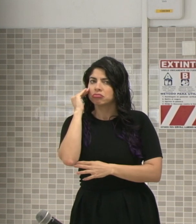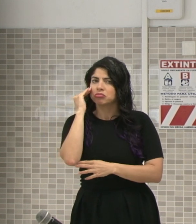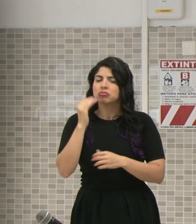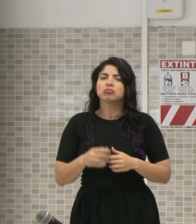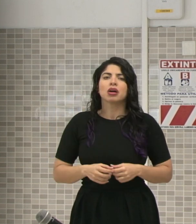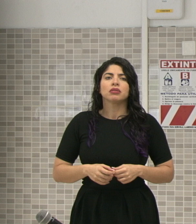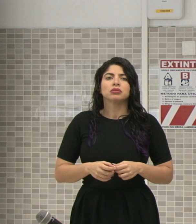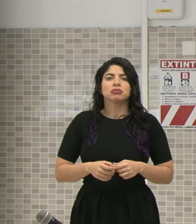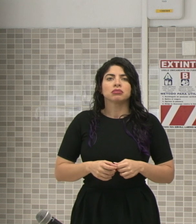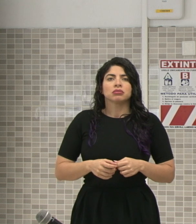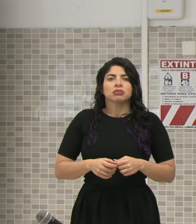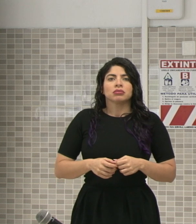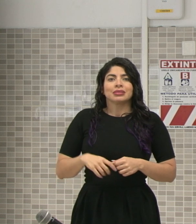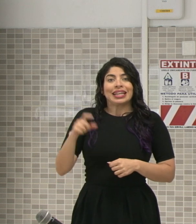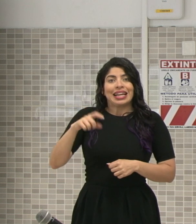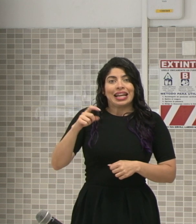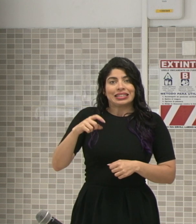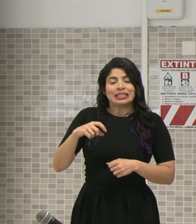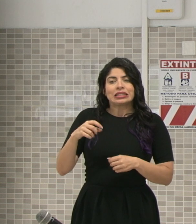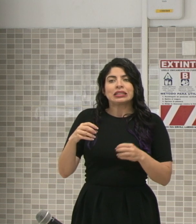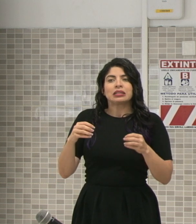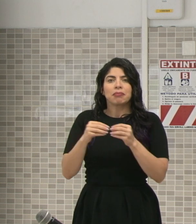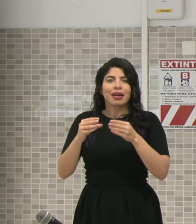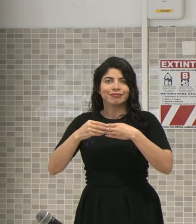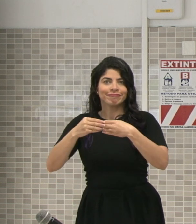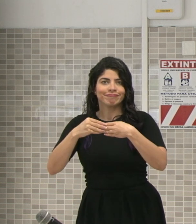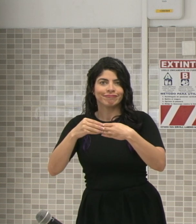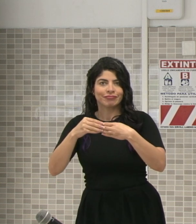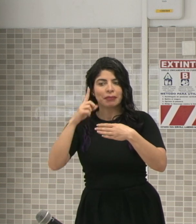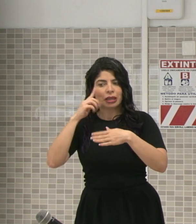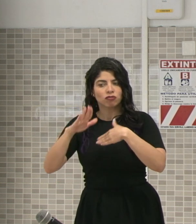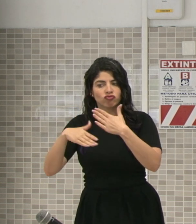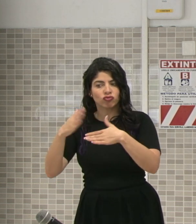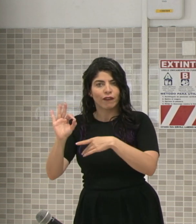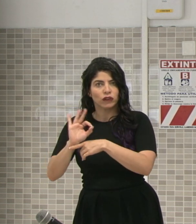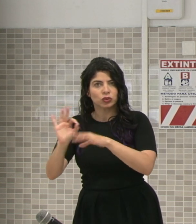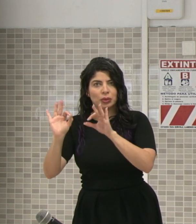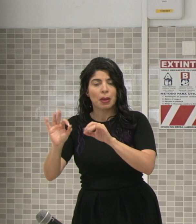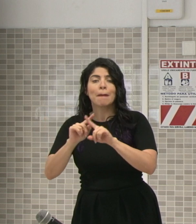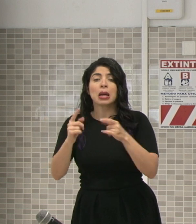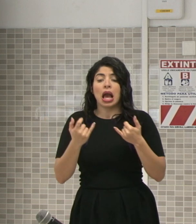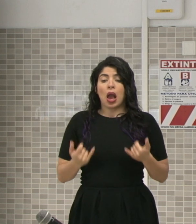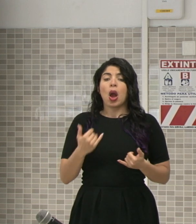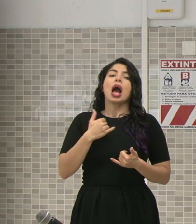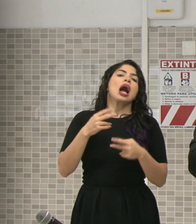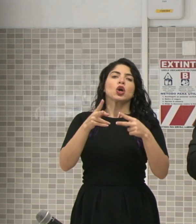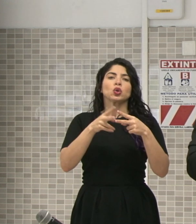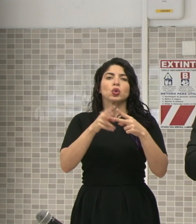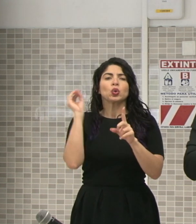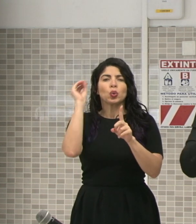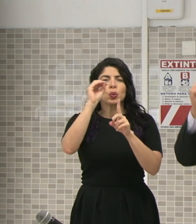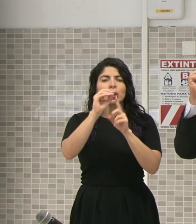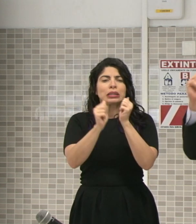tenemos que operar bajo flexibilidad para que funcione, pero tenemos dos objetivos esenciales.